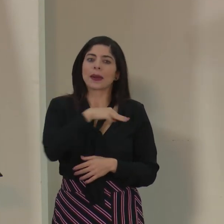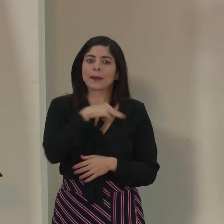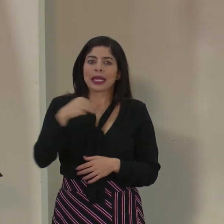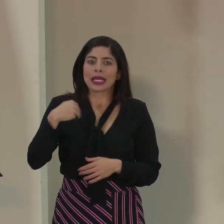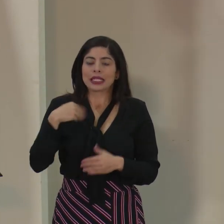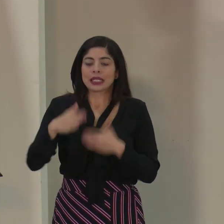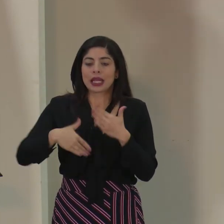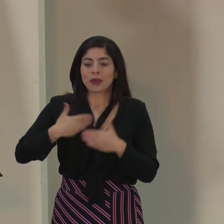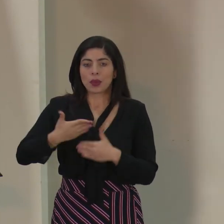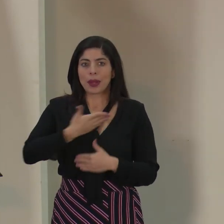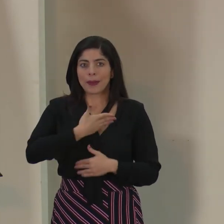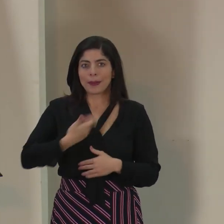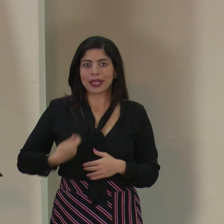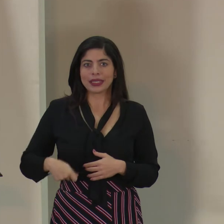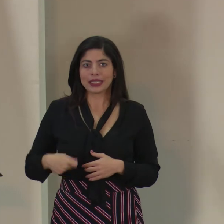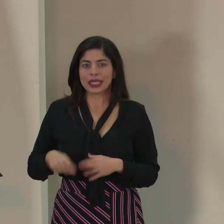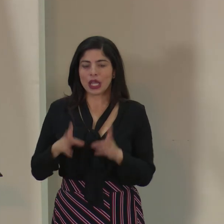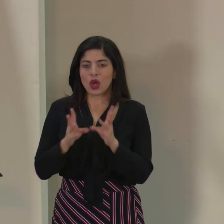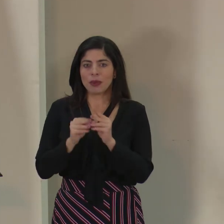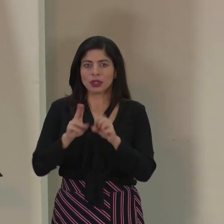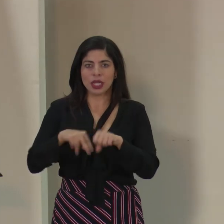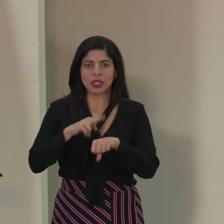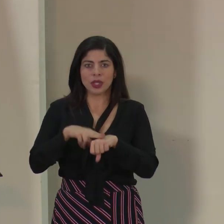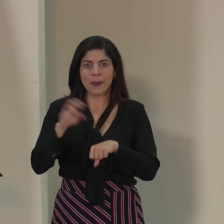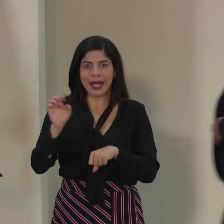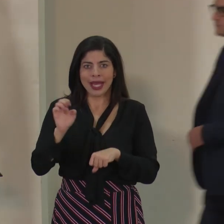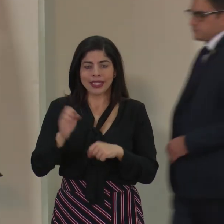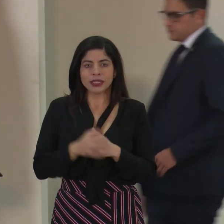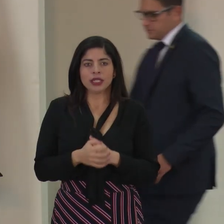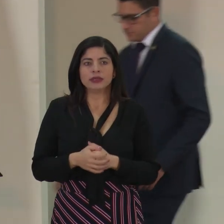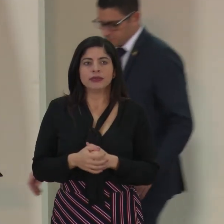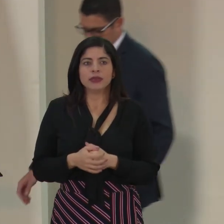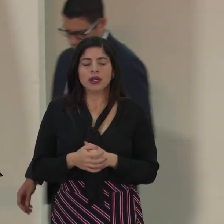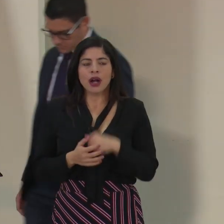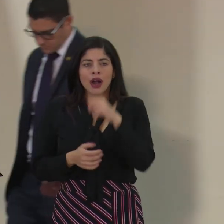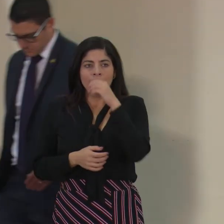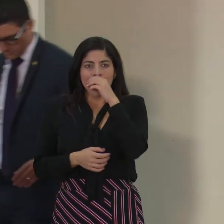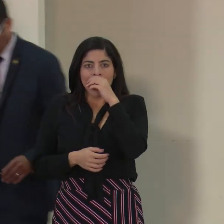De seguido, el señor presidente de la Comisión Nacional de Emergencias, don Alex Solís.